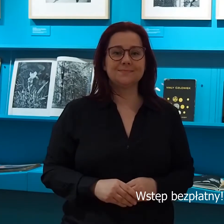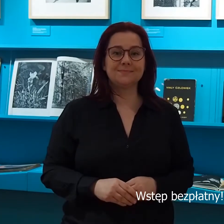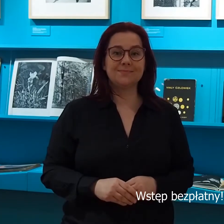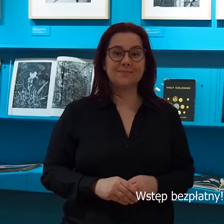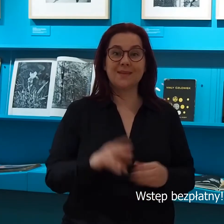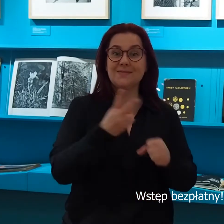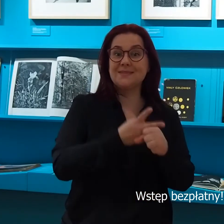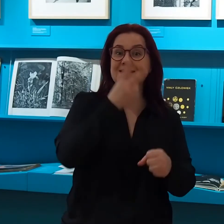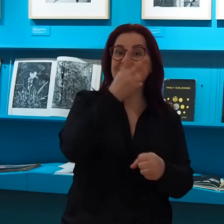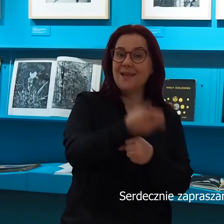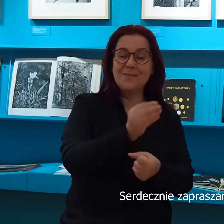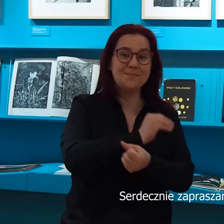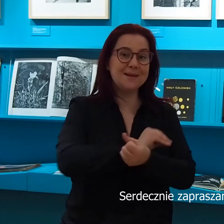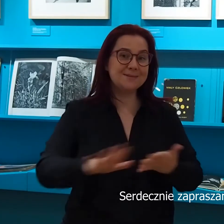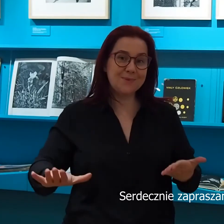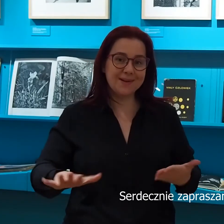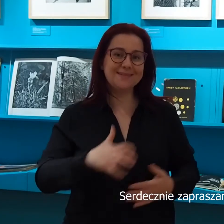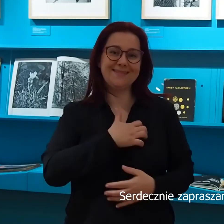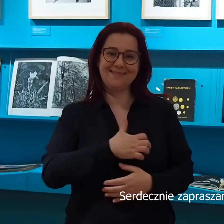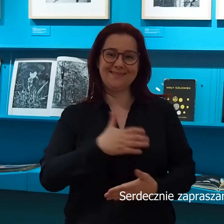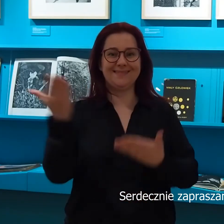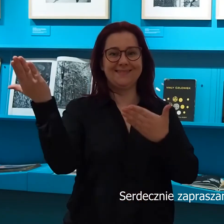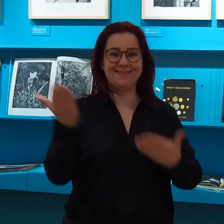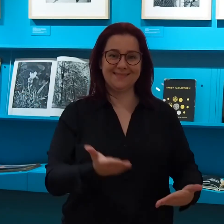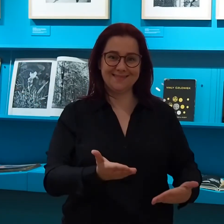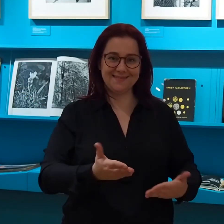Wstęp bezpłatny. Serdecznie zapraszamy.